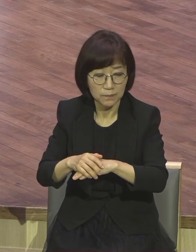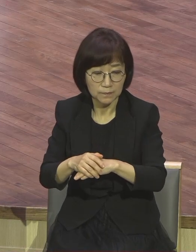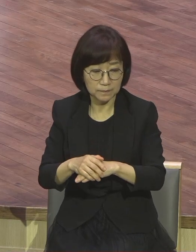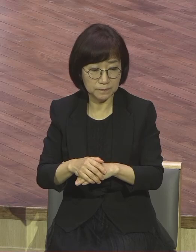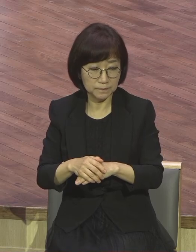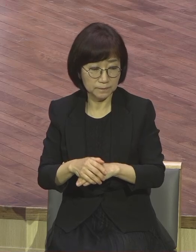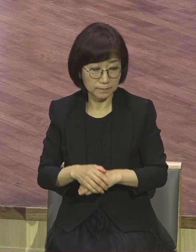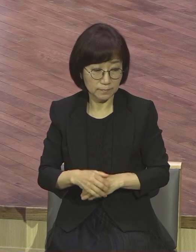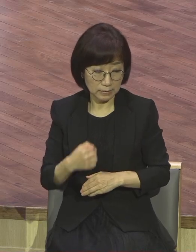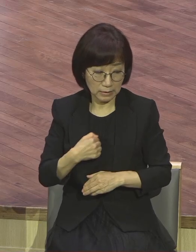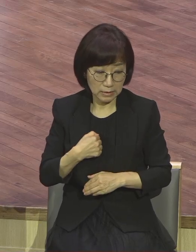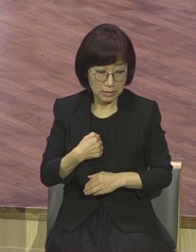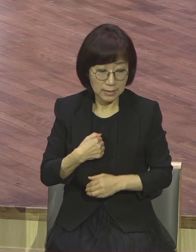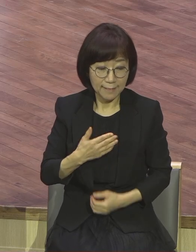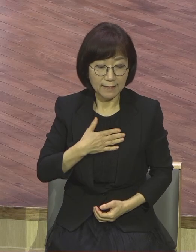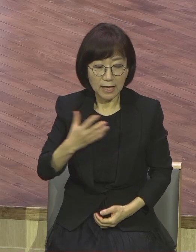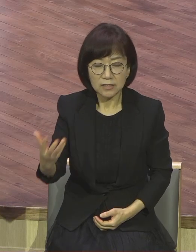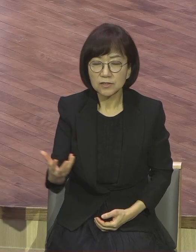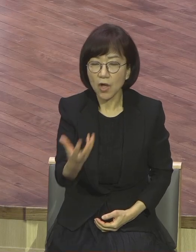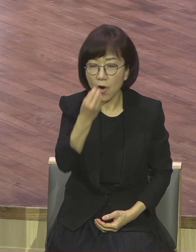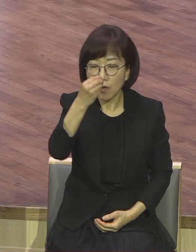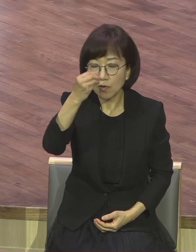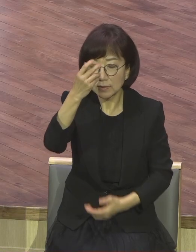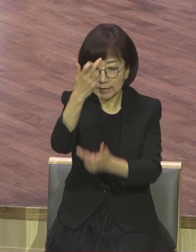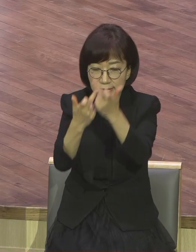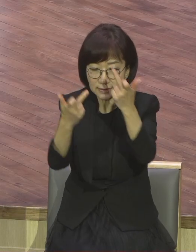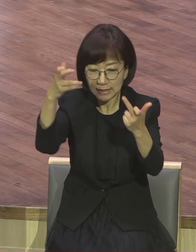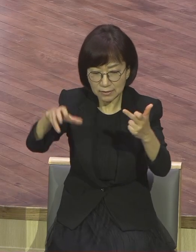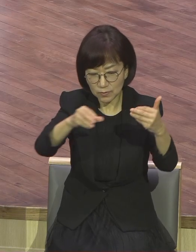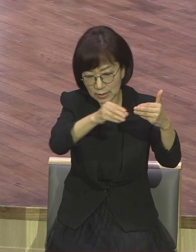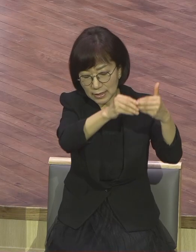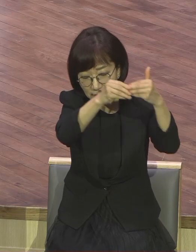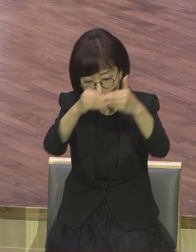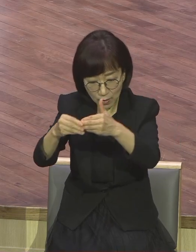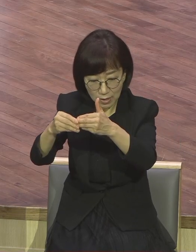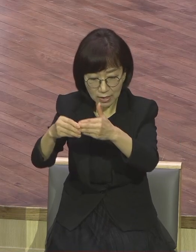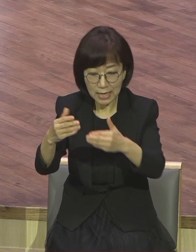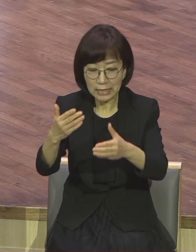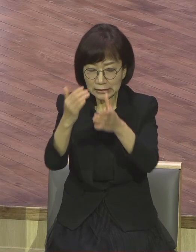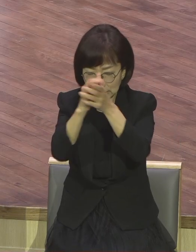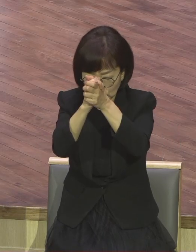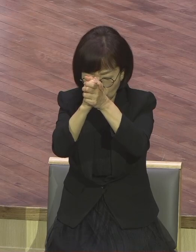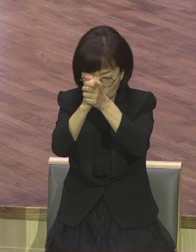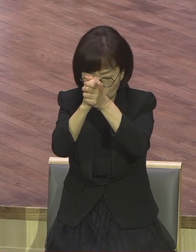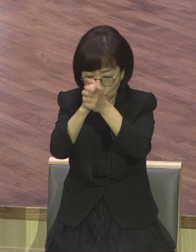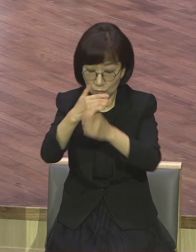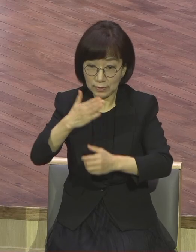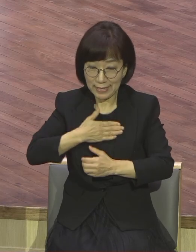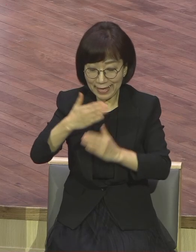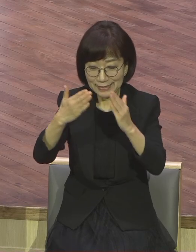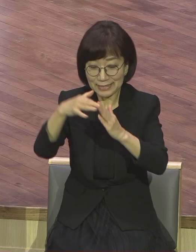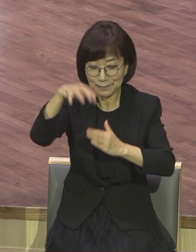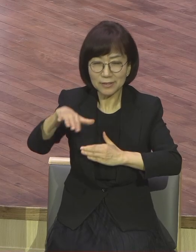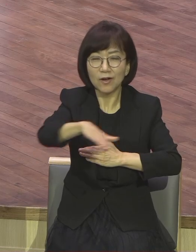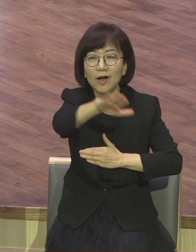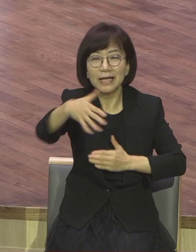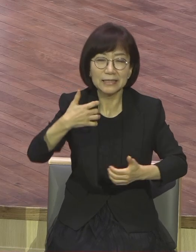내가 곧 그들을 나의 성산으로 인도하여 기도하는 내 집에서 그들을 기쁘게 할 것이며 그들의